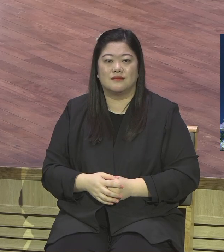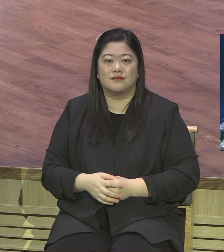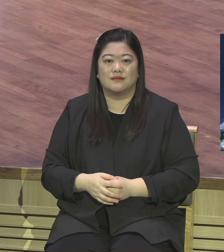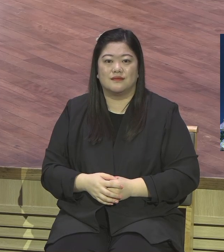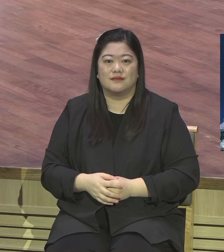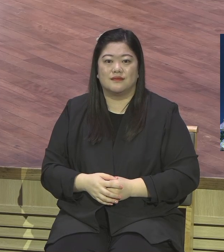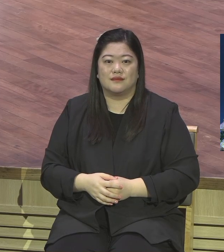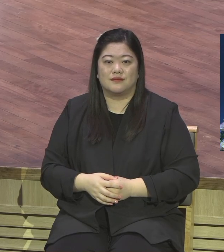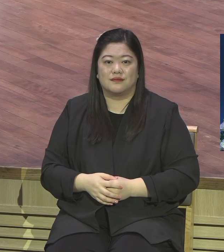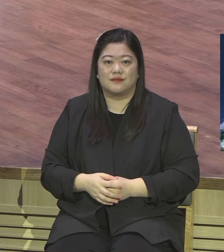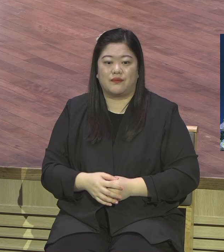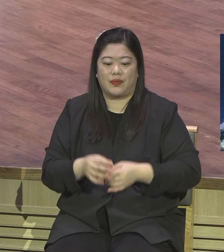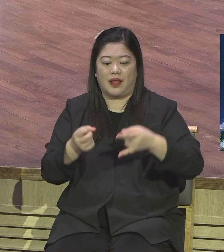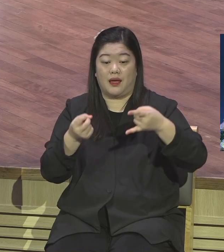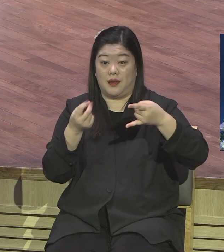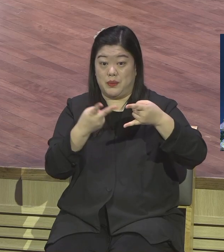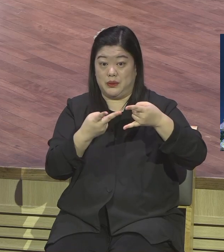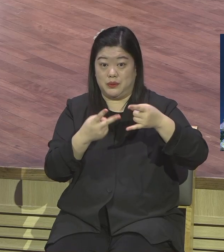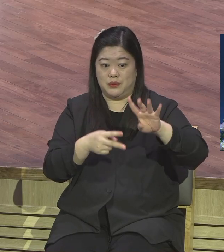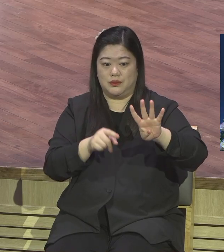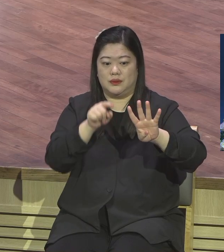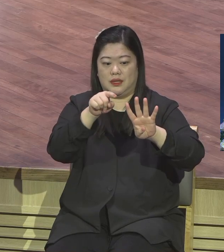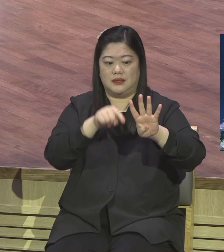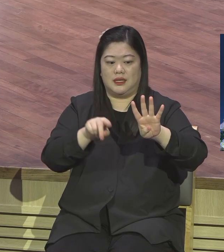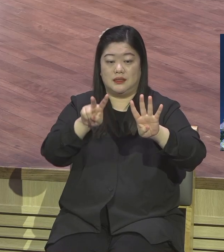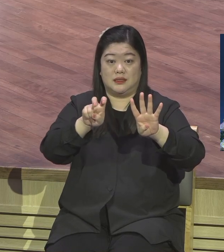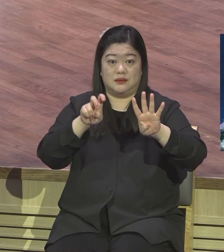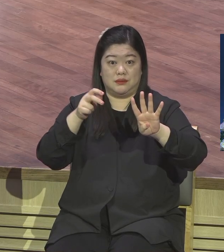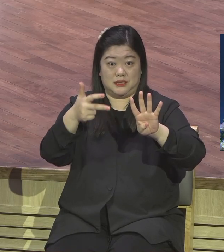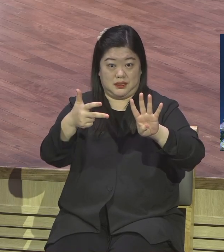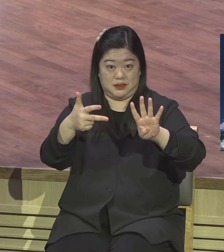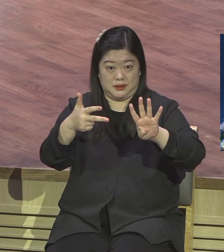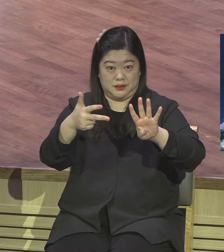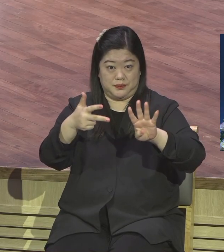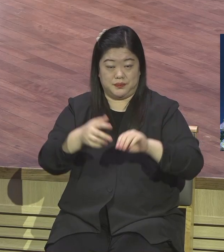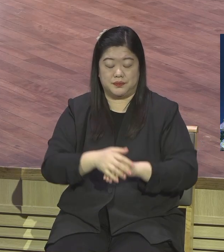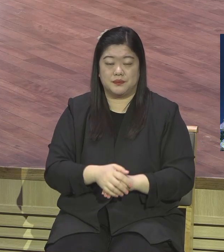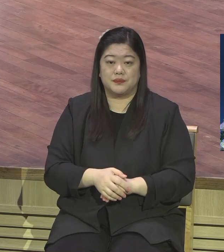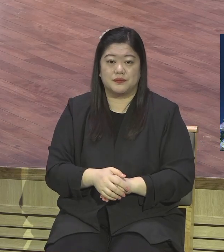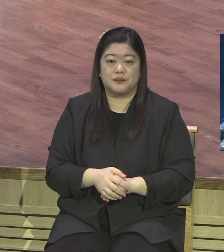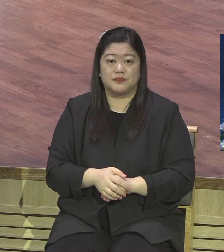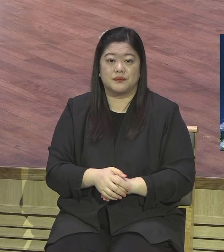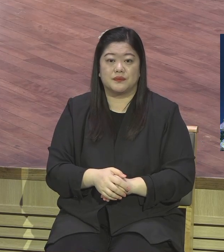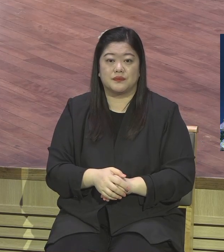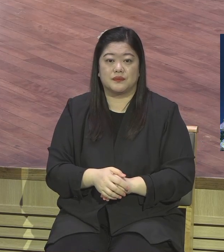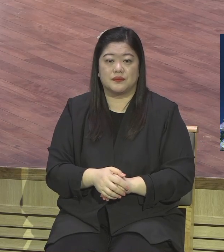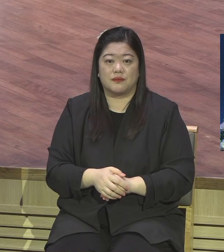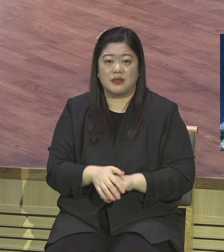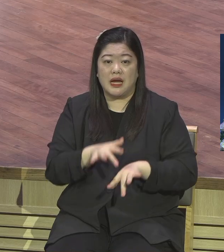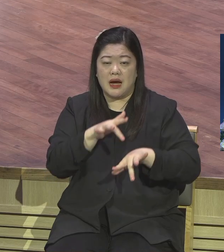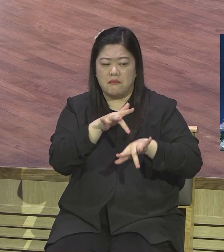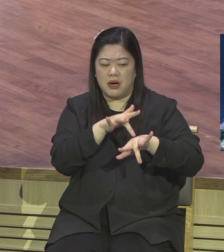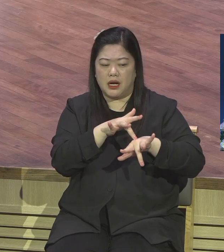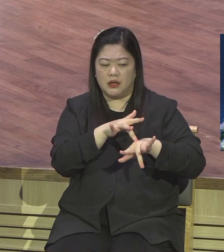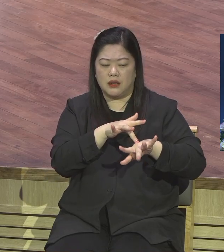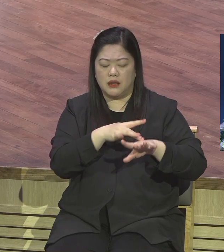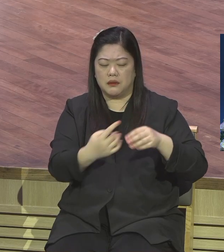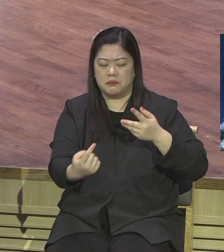에베소 4장 27절에 뭐라 했습니까? 마귀에게 텀을 주지 말라 그랬어요. 텀을 줘.